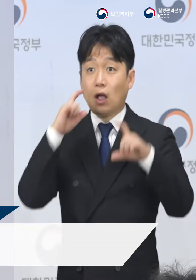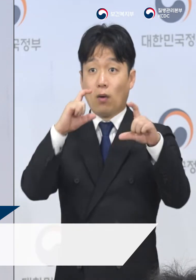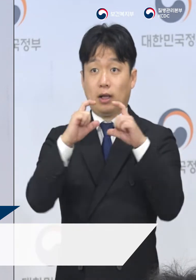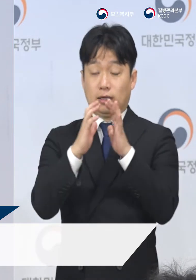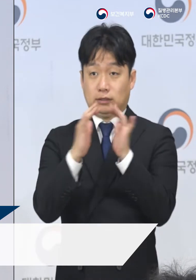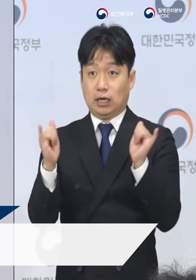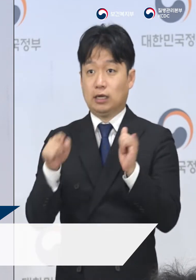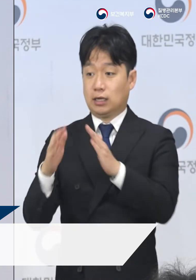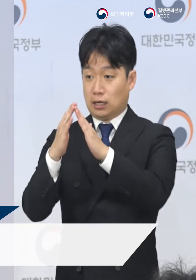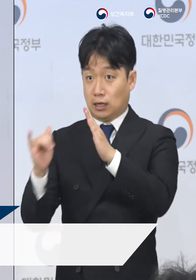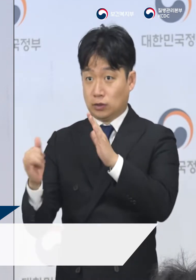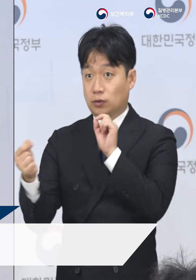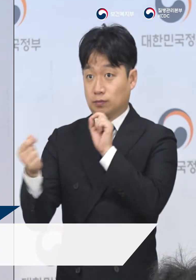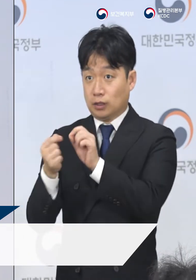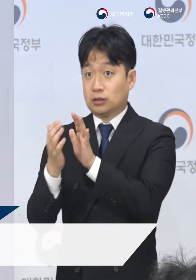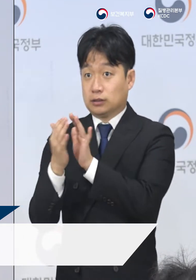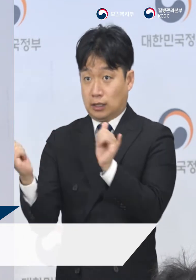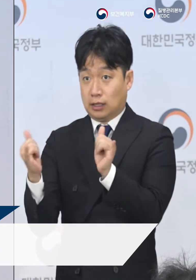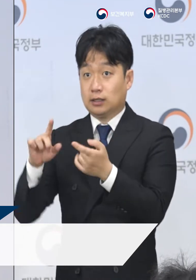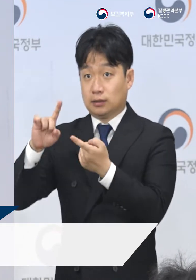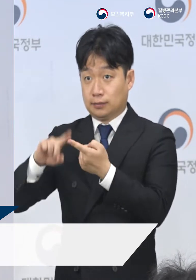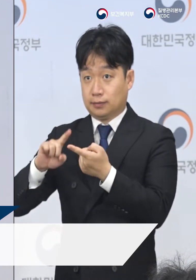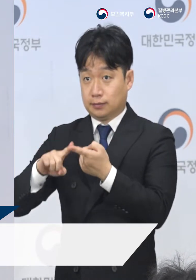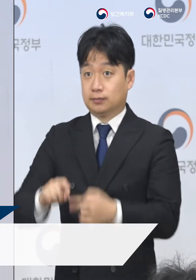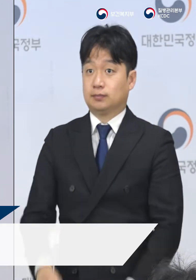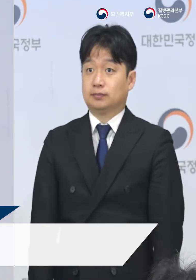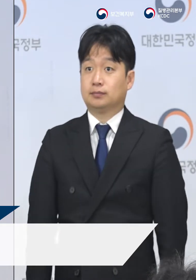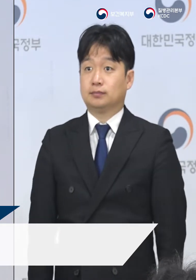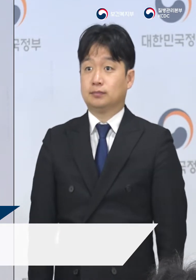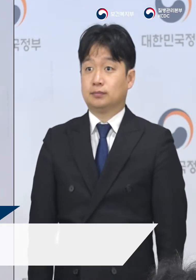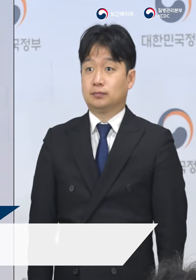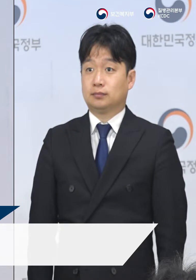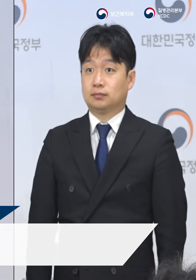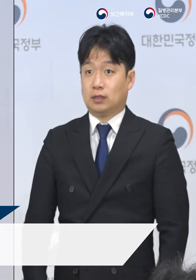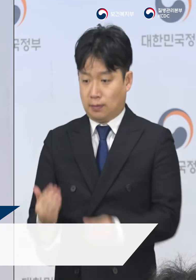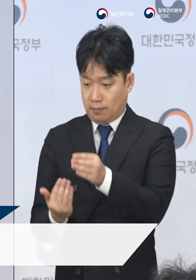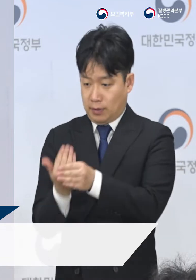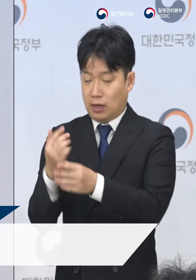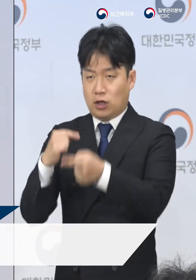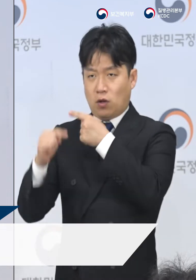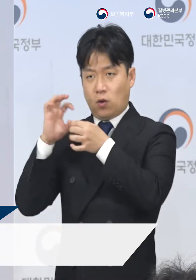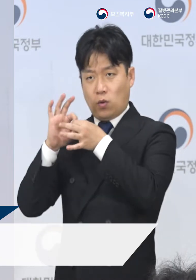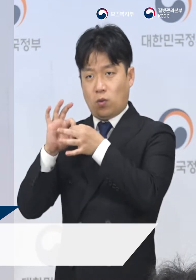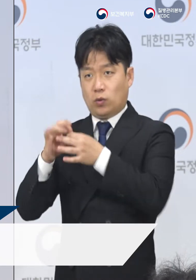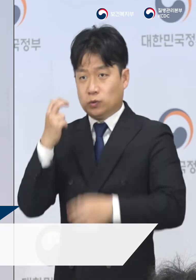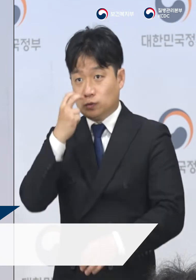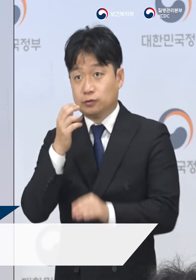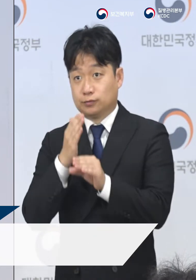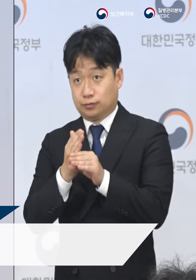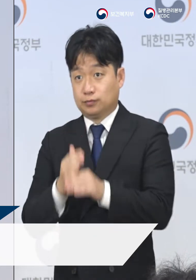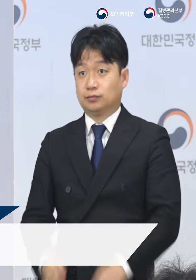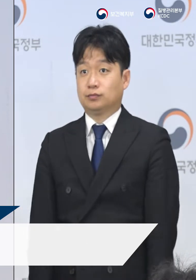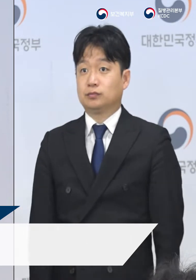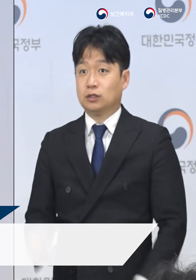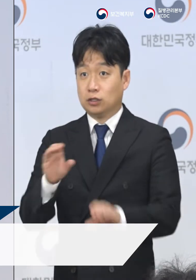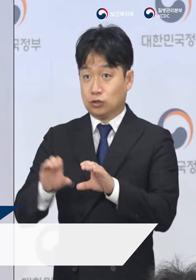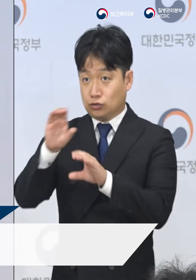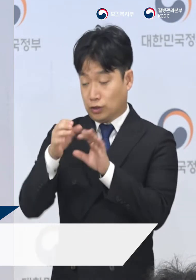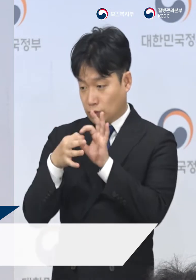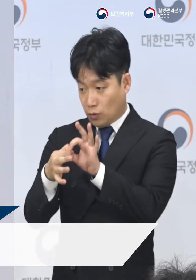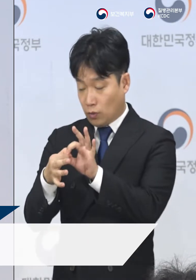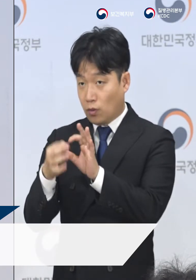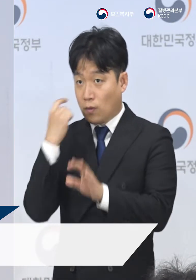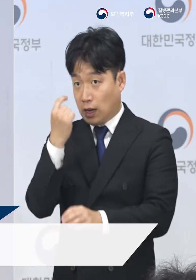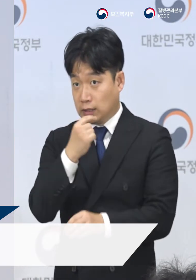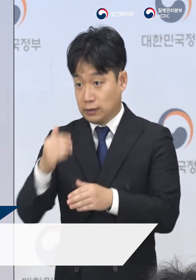확진 환자들의 가족, 접촉자 등에 대하여 역학조사를 실시하고 있으며 추가 접촉자가